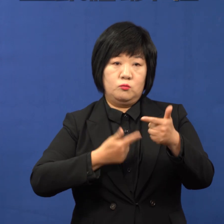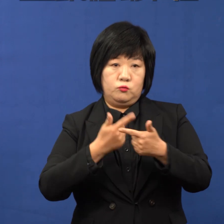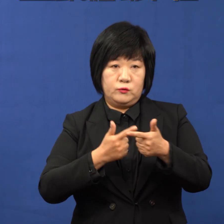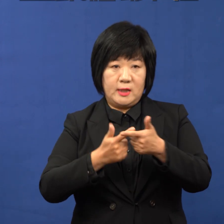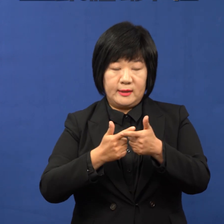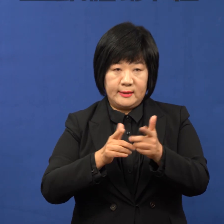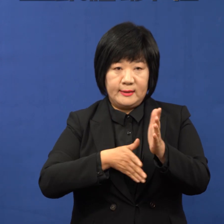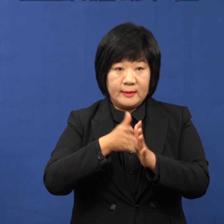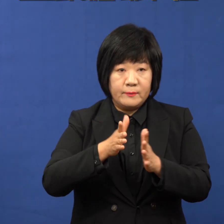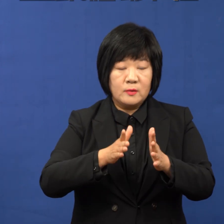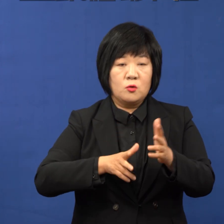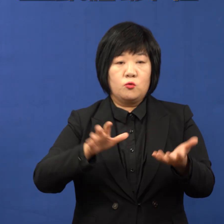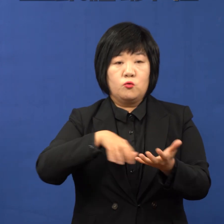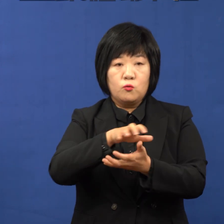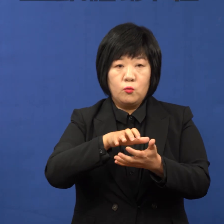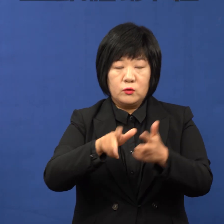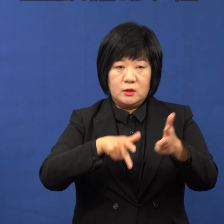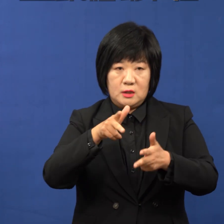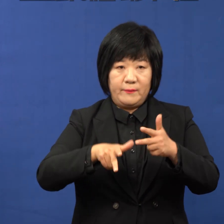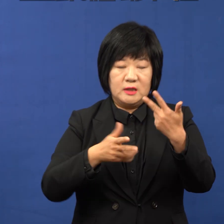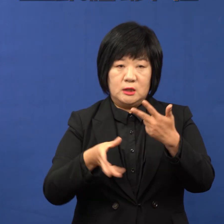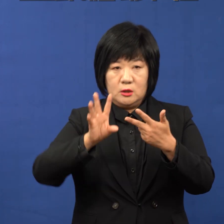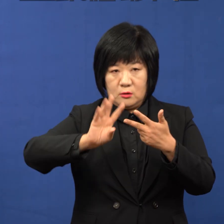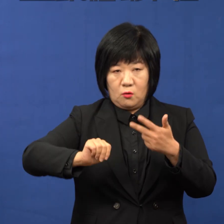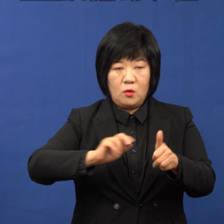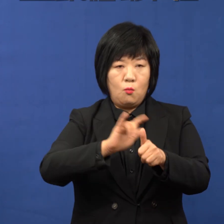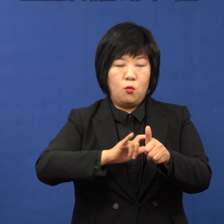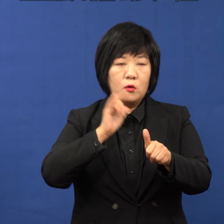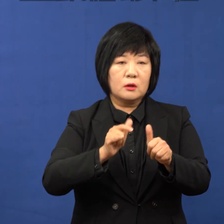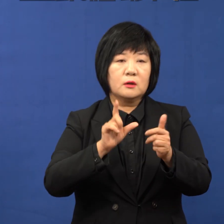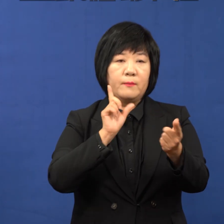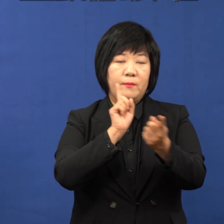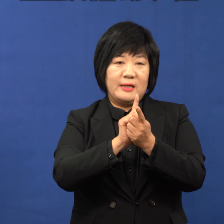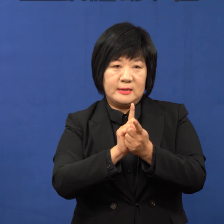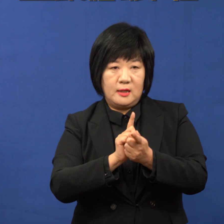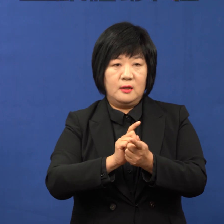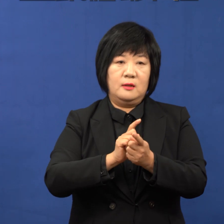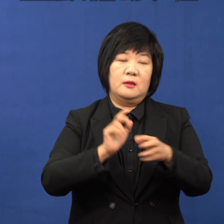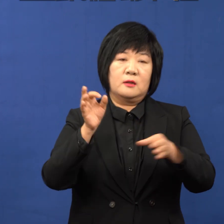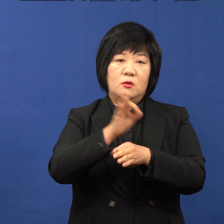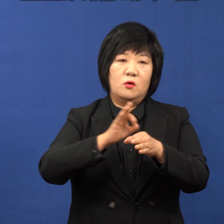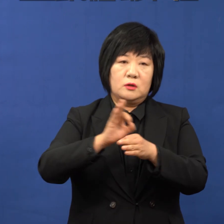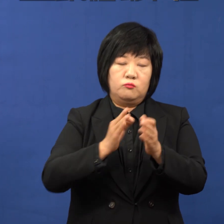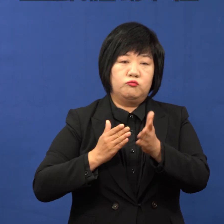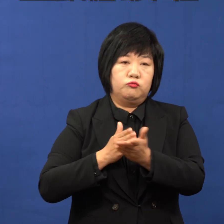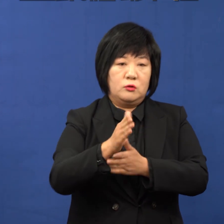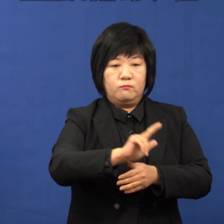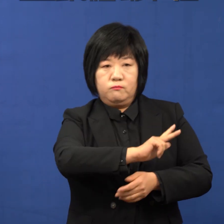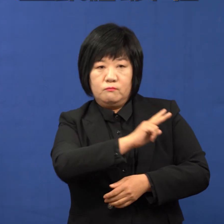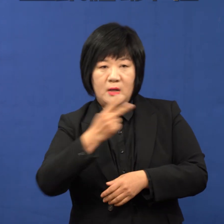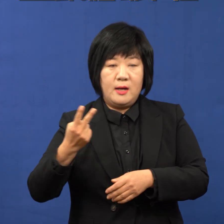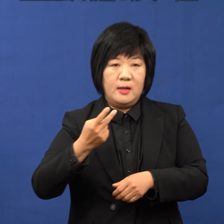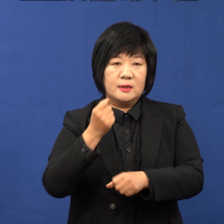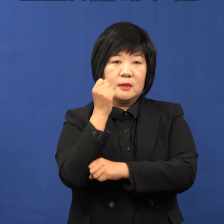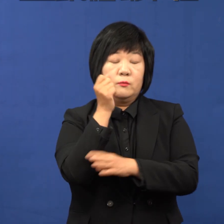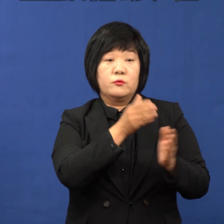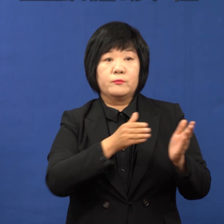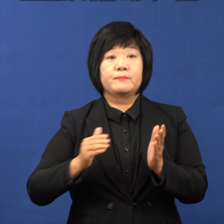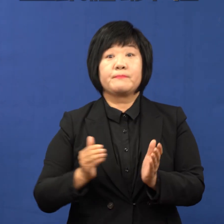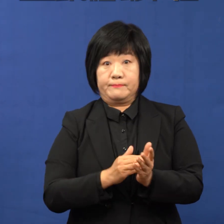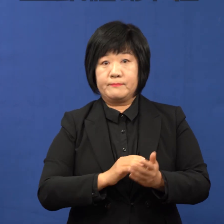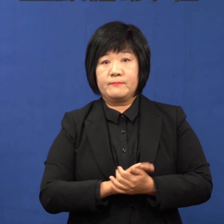설립 예산 7억 원 등 포스트 코로나 시대의 경제구조 대전환을 선두해 나갈 기반을 마련했습니다.